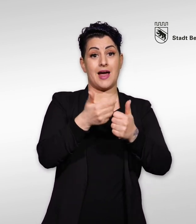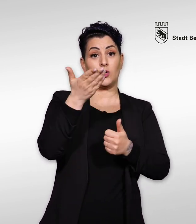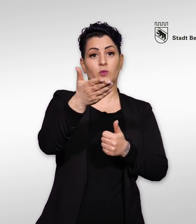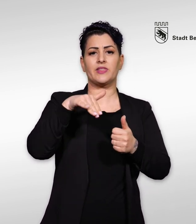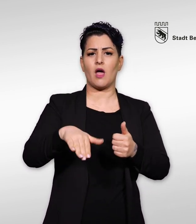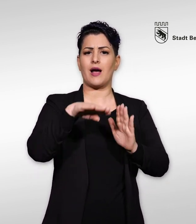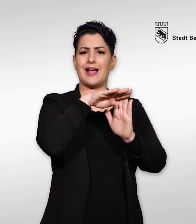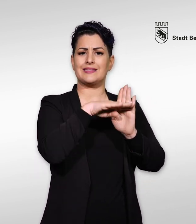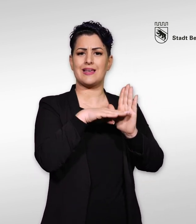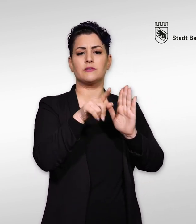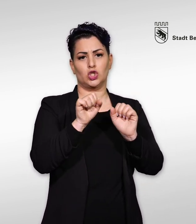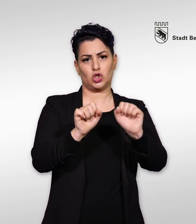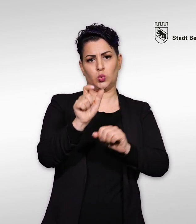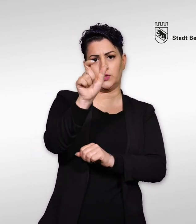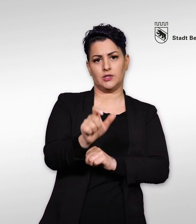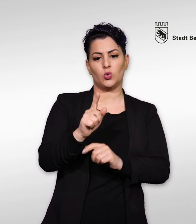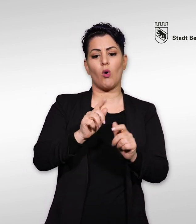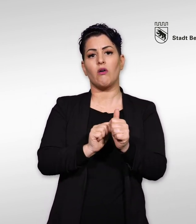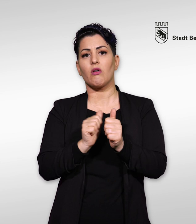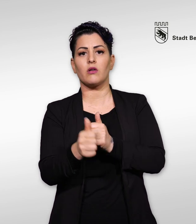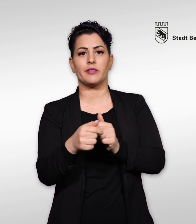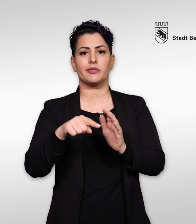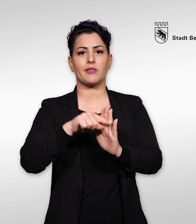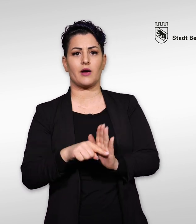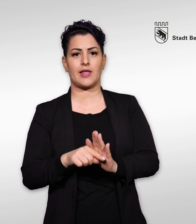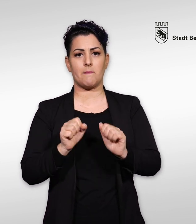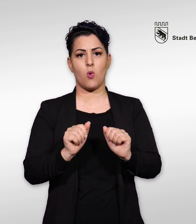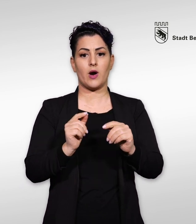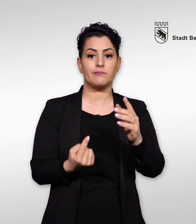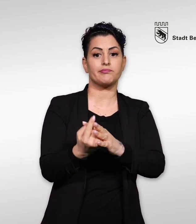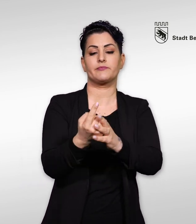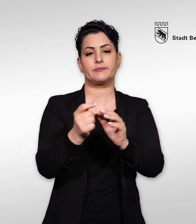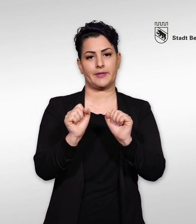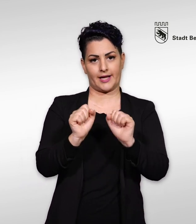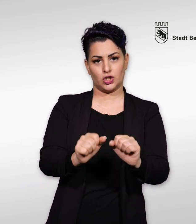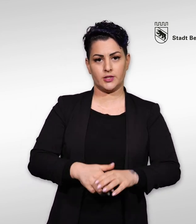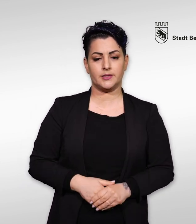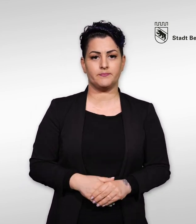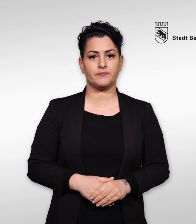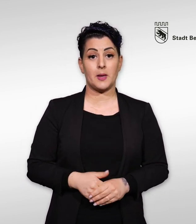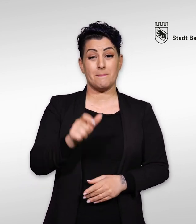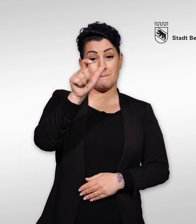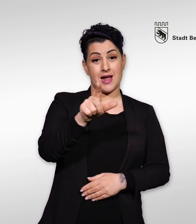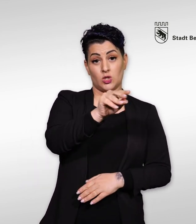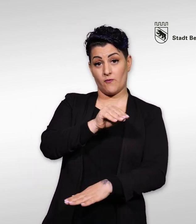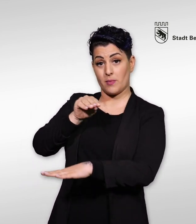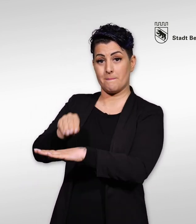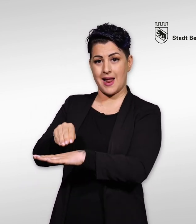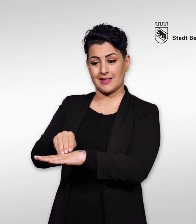allfälligen Nachteilen geschützt. Der Schutz der meldenden Person ist in Artikel 56 Absatz 7 des